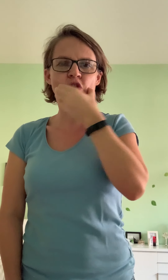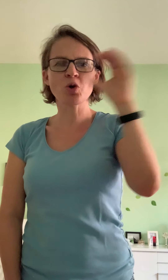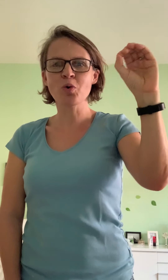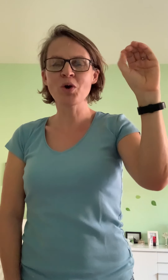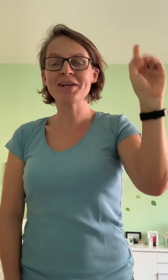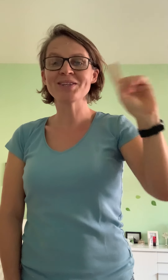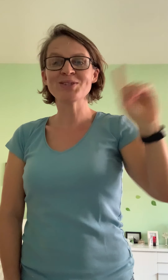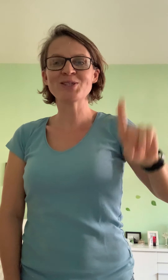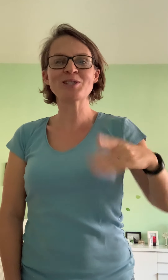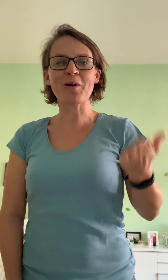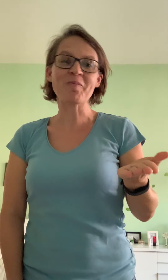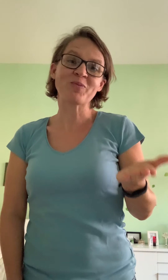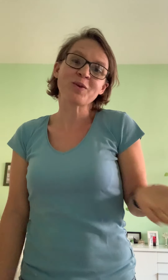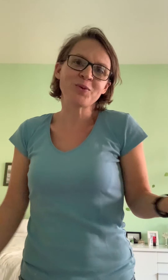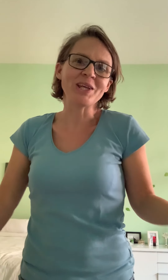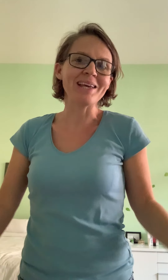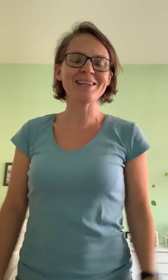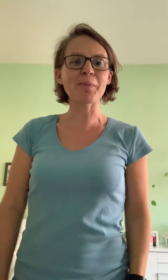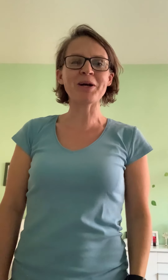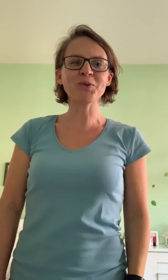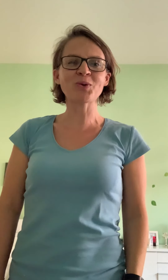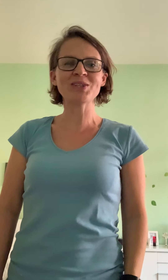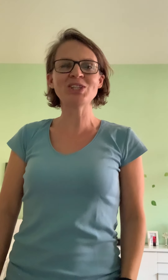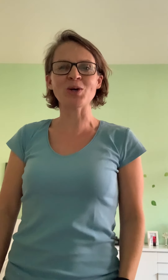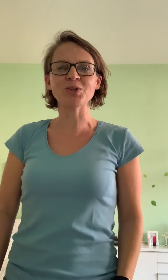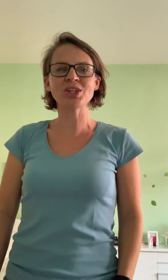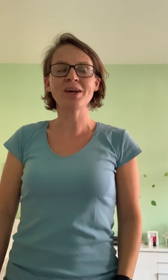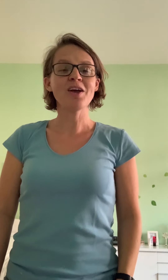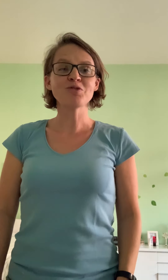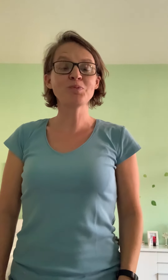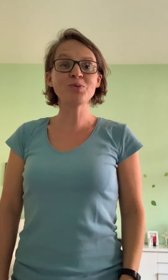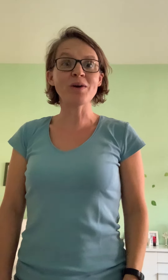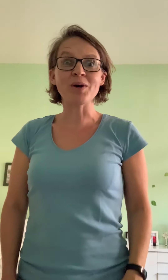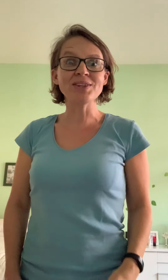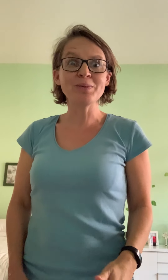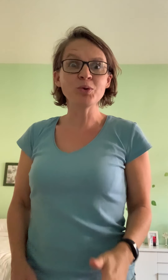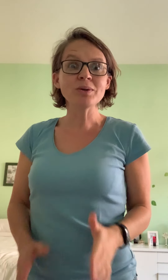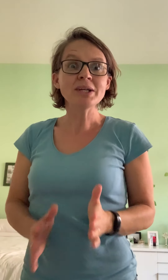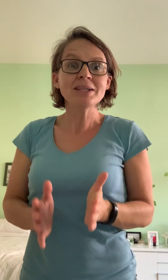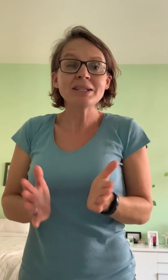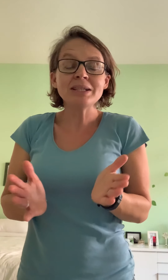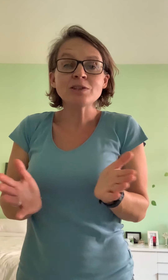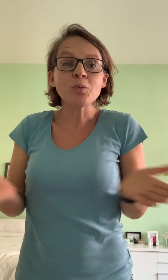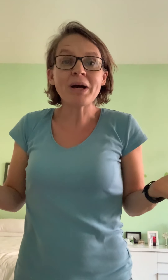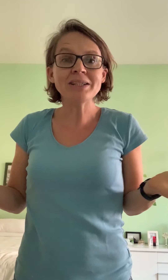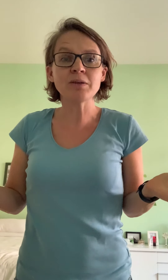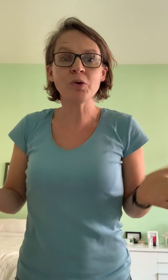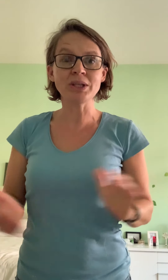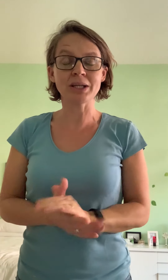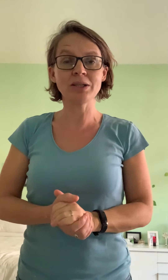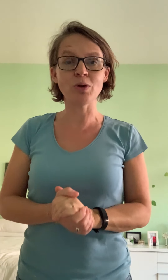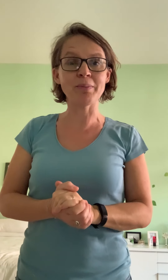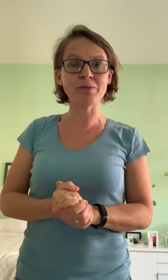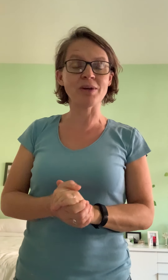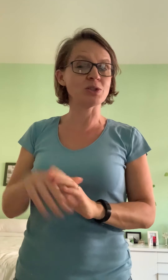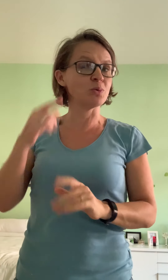Chose. Vous voyez, il n pas grand-chose qui change. Vous pouvez avoir des mots qui sont pratiquement écrits de la même façon.